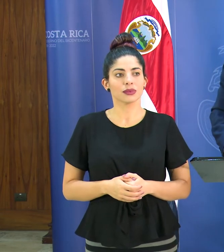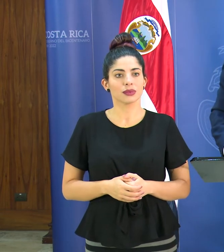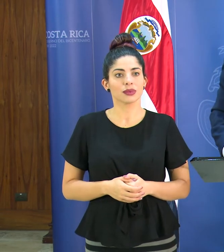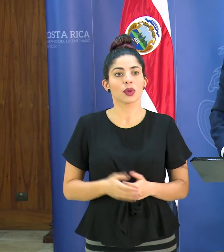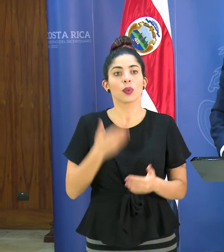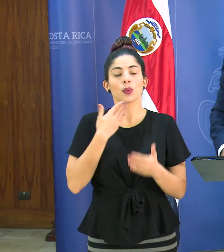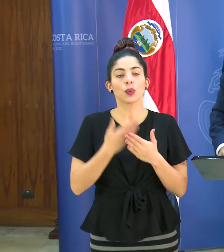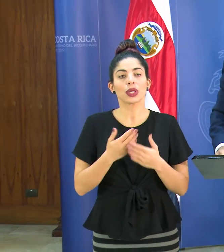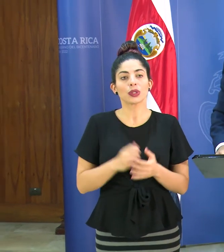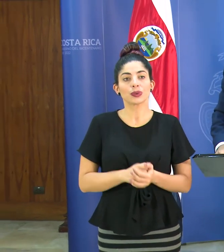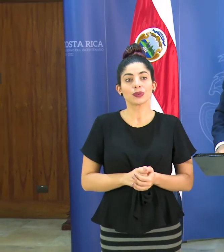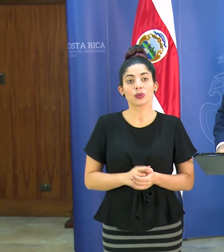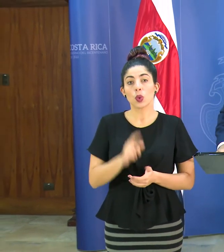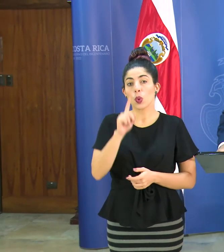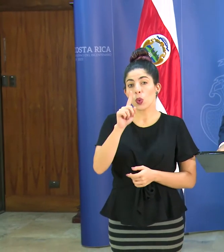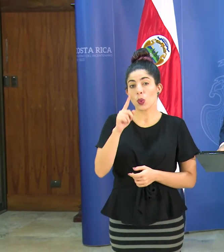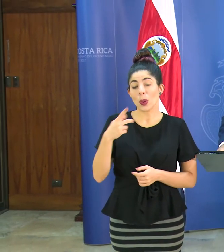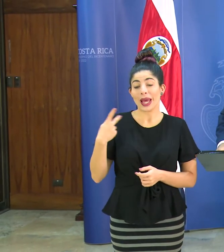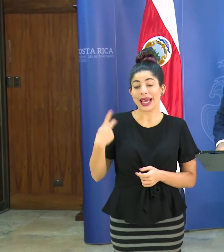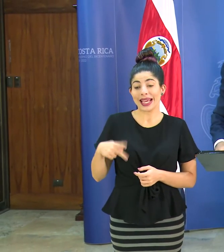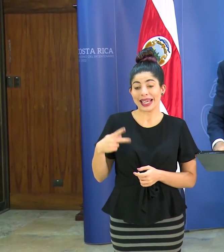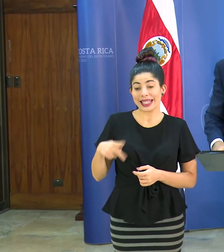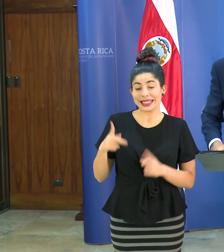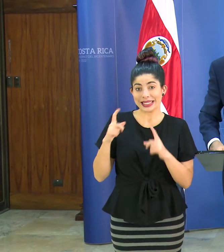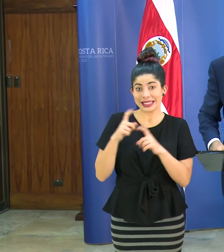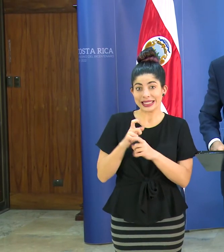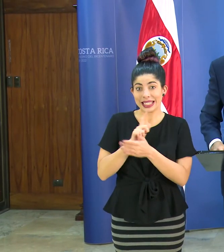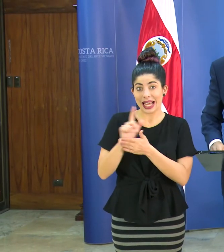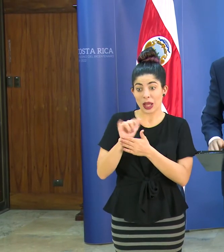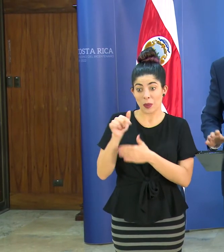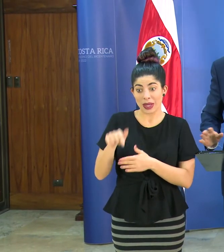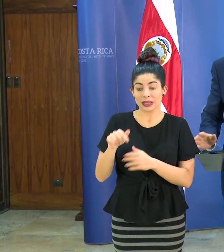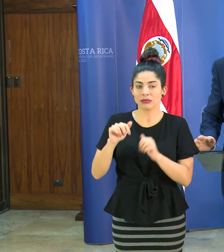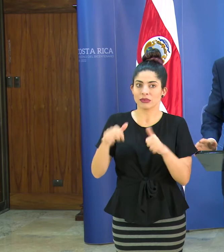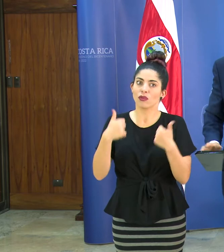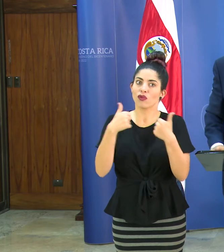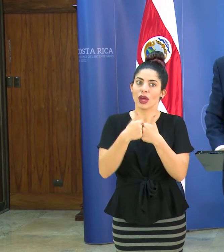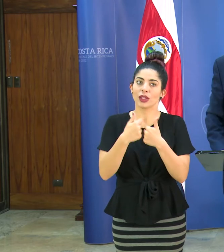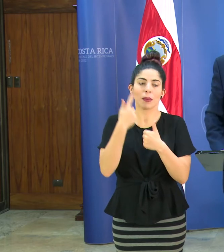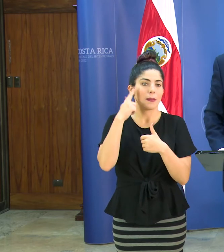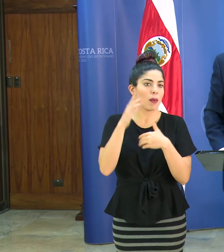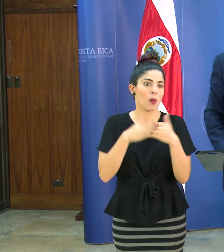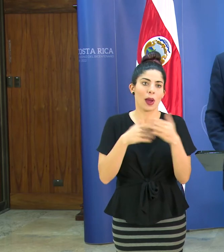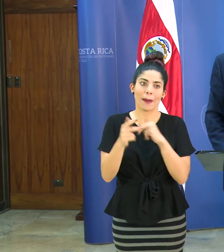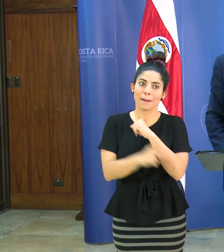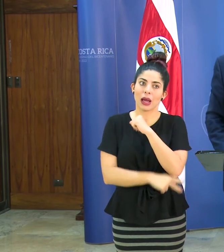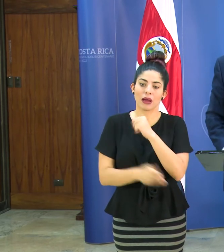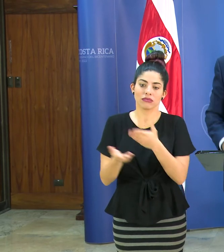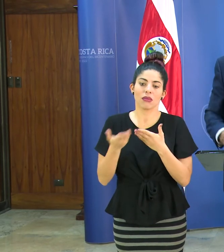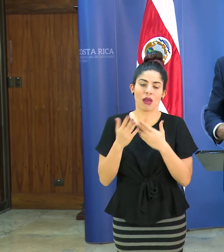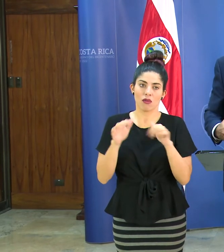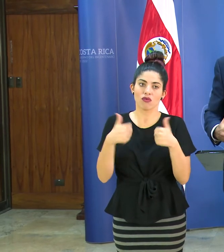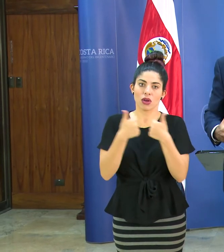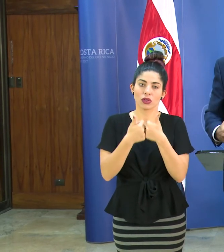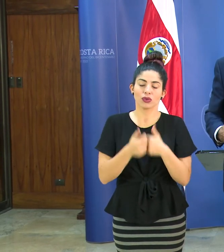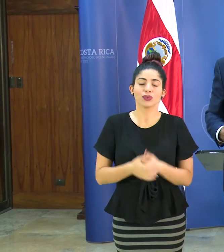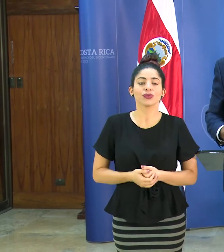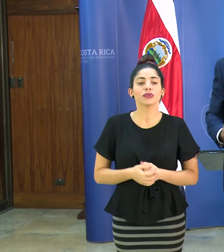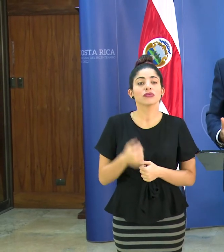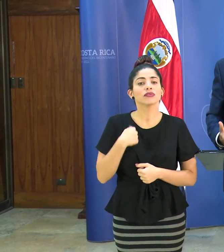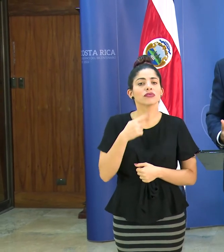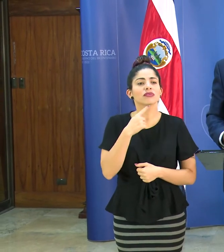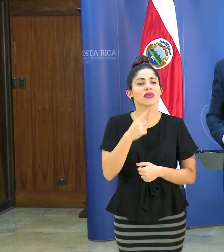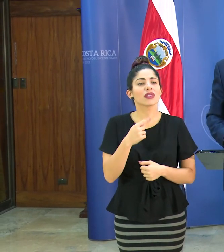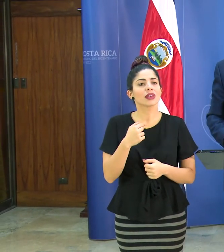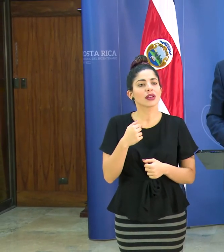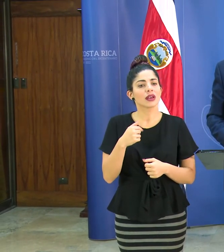Bueno una crisis sanitaria como esta es un reto para cualquier país lo que he mencionado es la